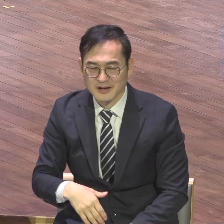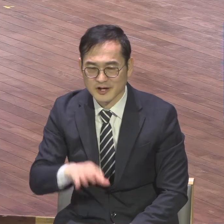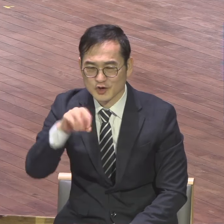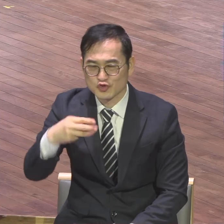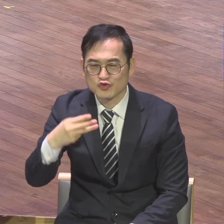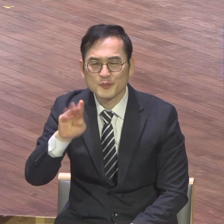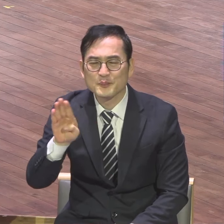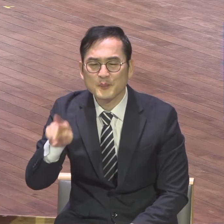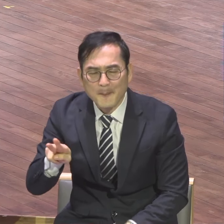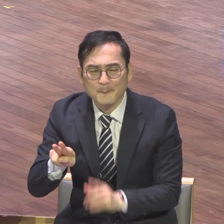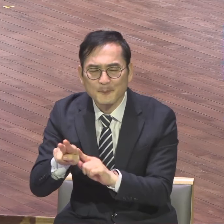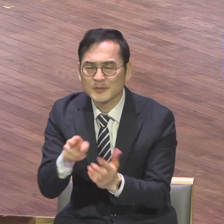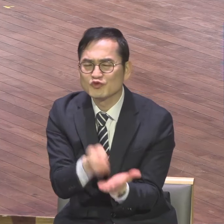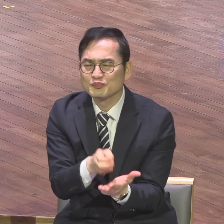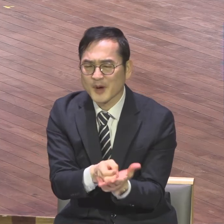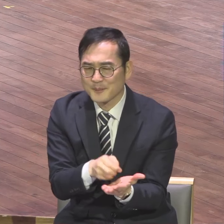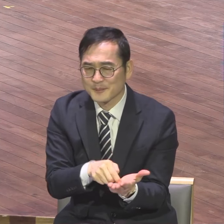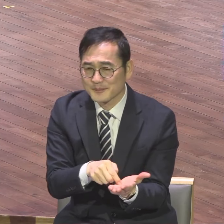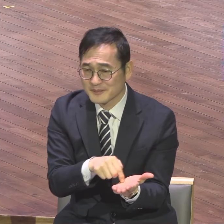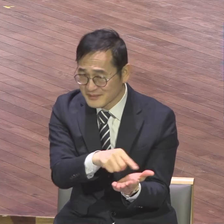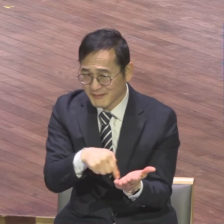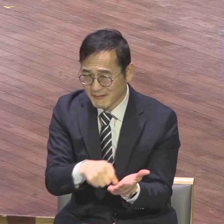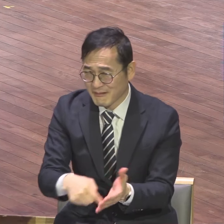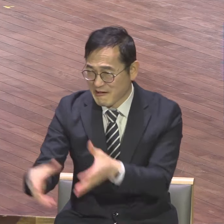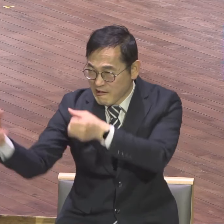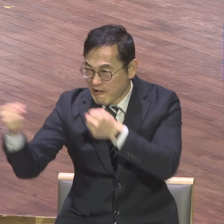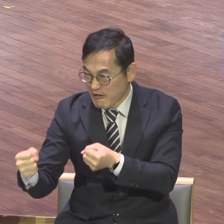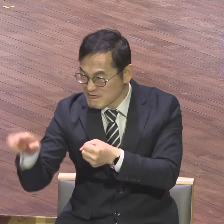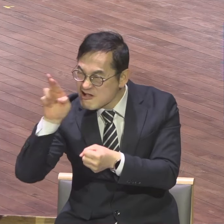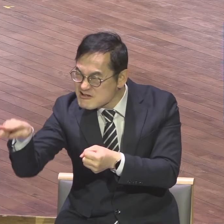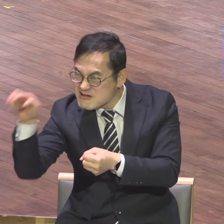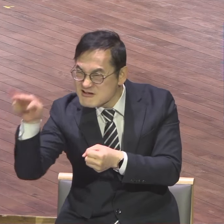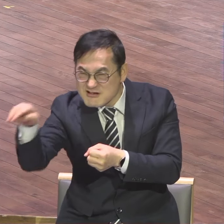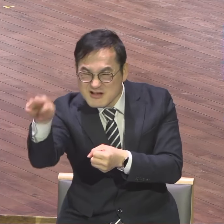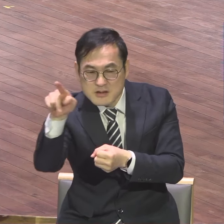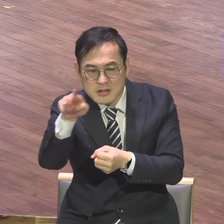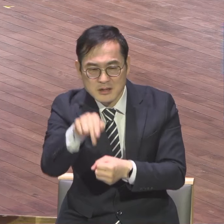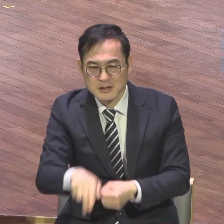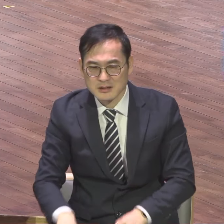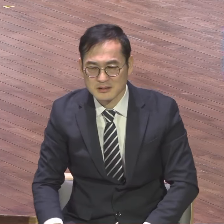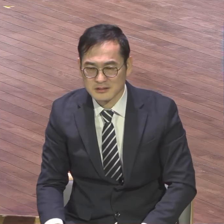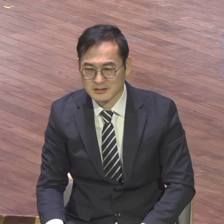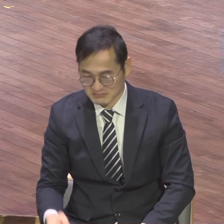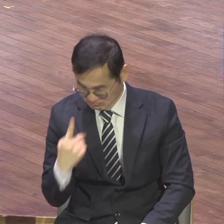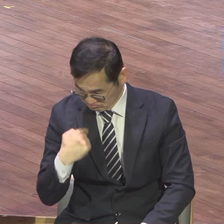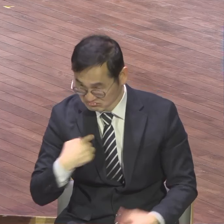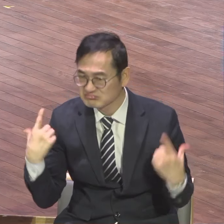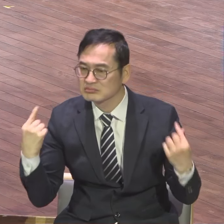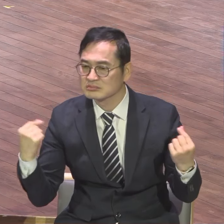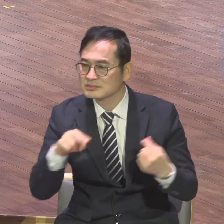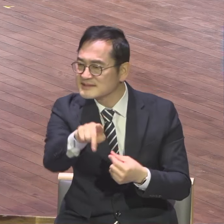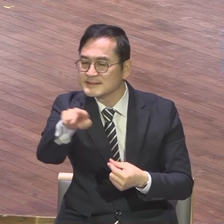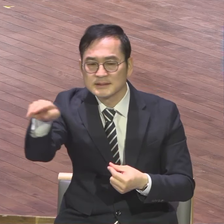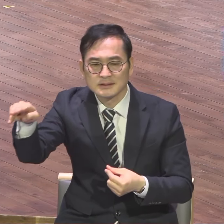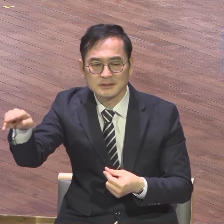보검은 너 살고 나도 살고 이게 보검의 눈이에요. 그래서 기존에 가지고 있던 모든